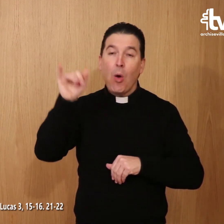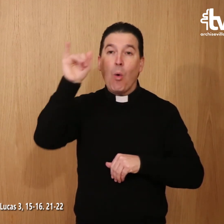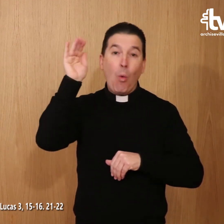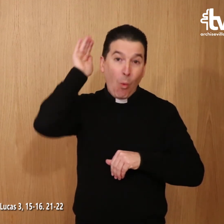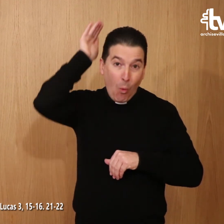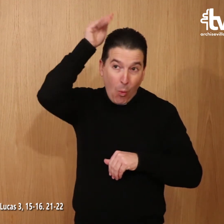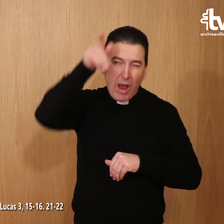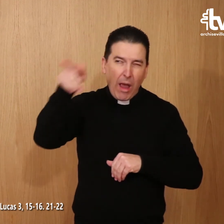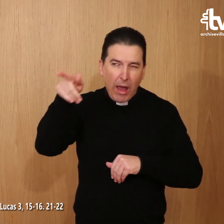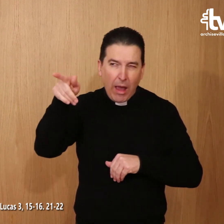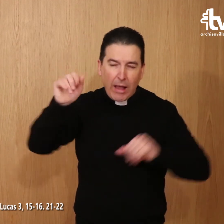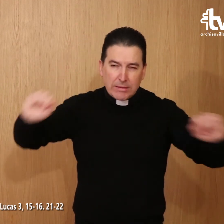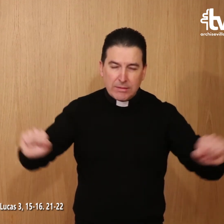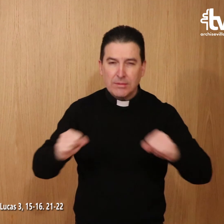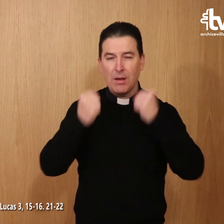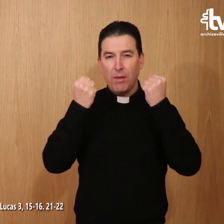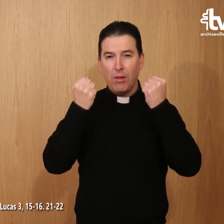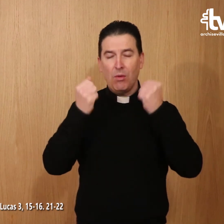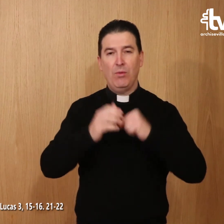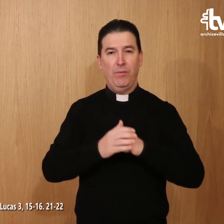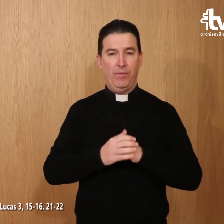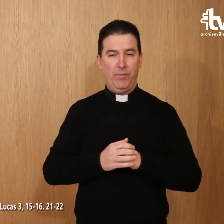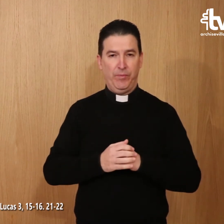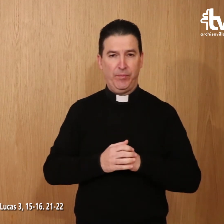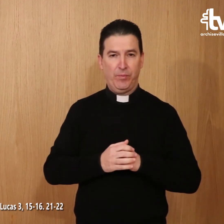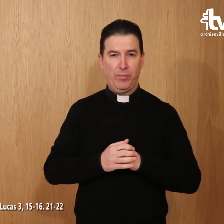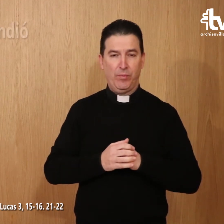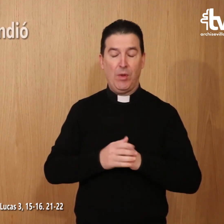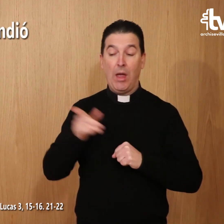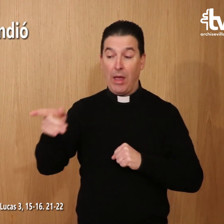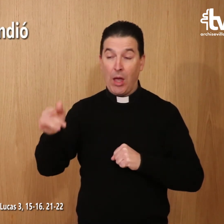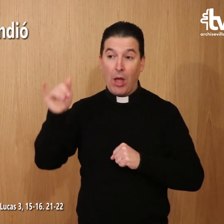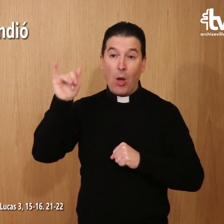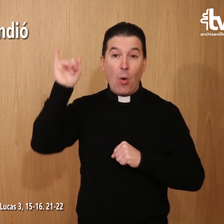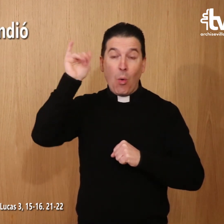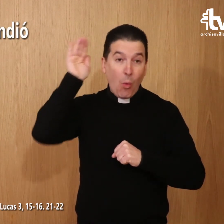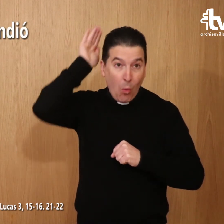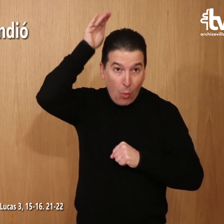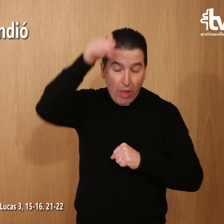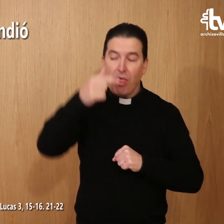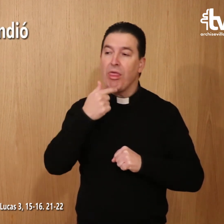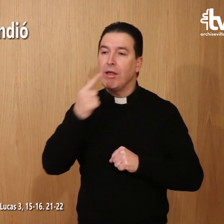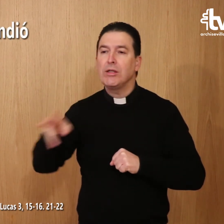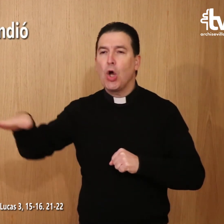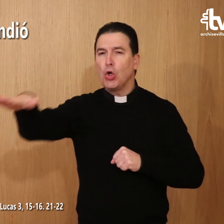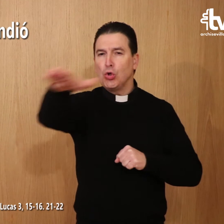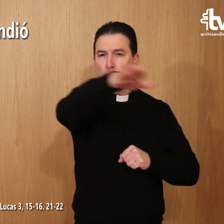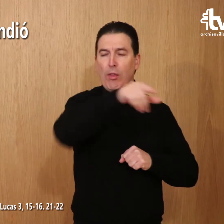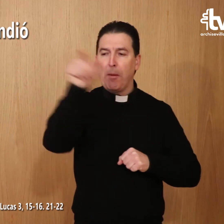Juan, si no sería el Mesías. Juan les respondió, dirigiéndose a